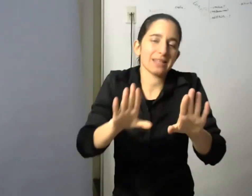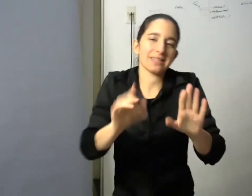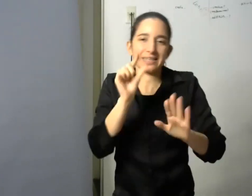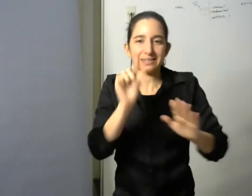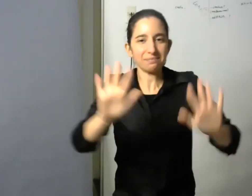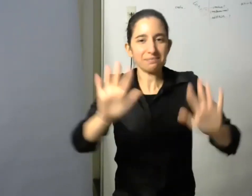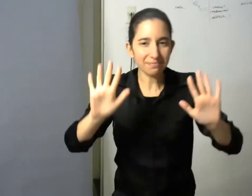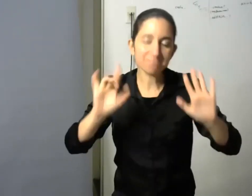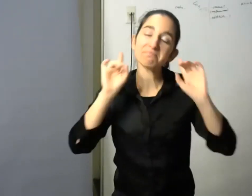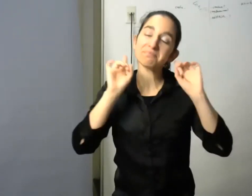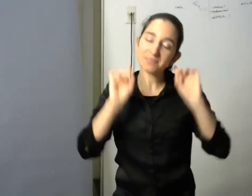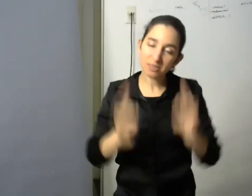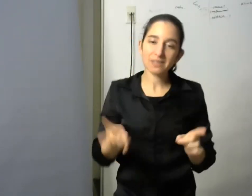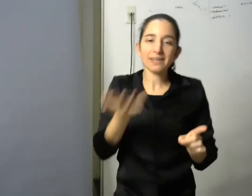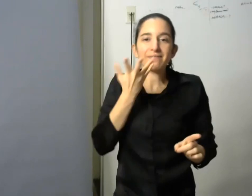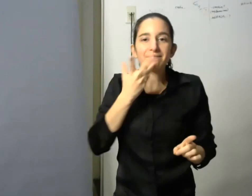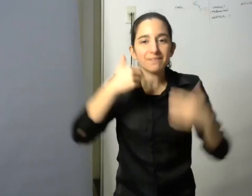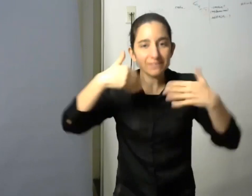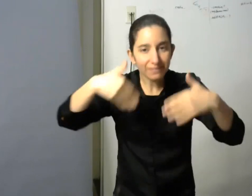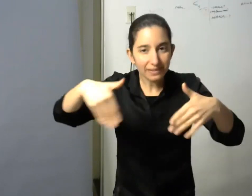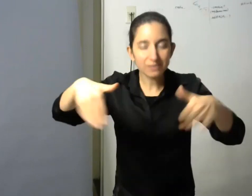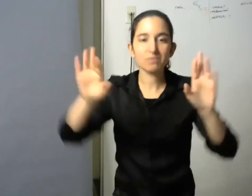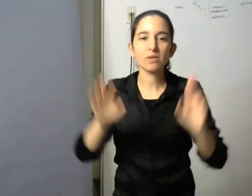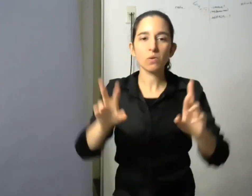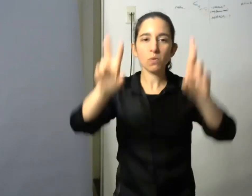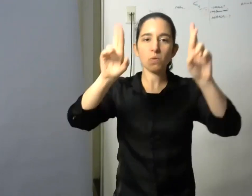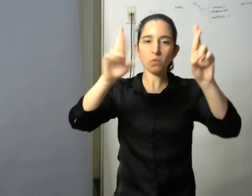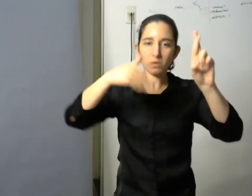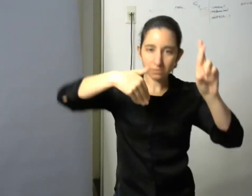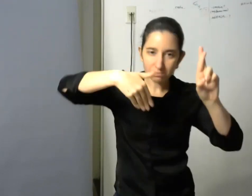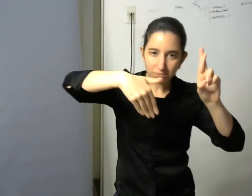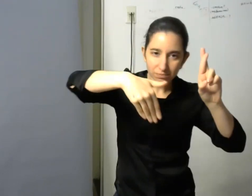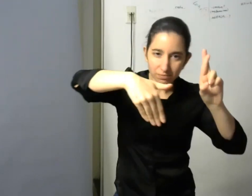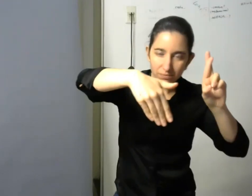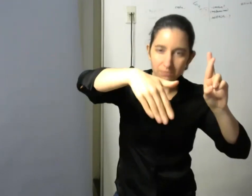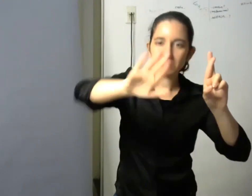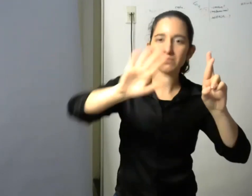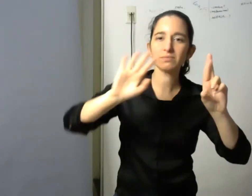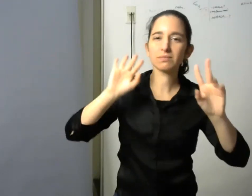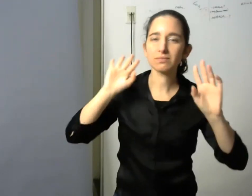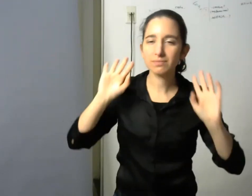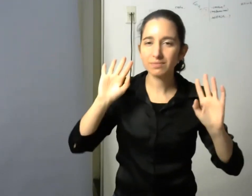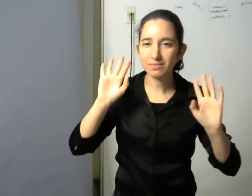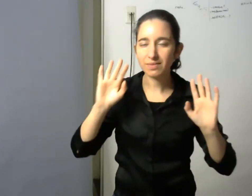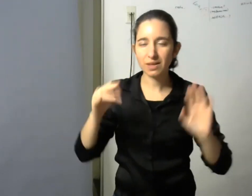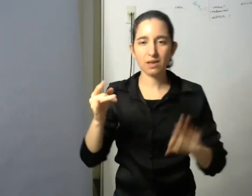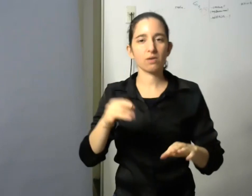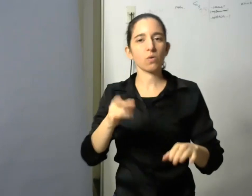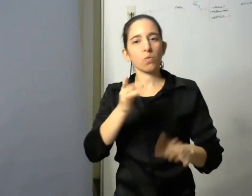que se pueda inscribir en esta secuencia de este esfuerzo que hace la facultad de filosofía y letras a partir de la